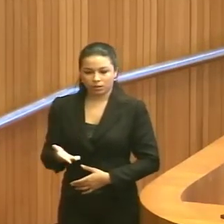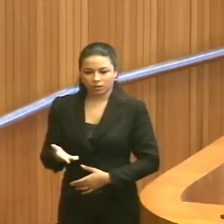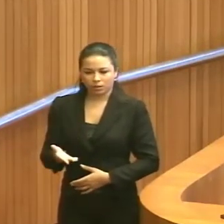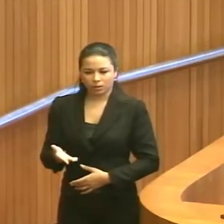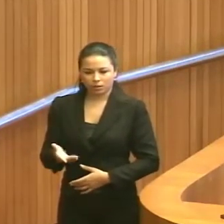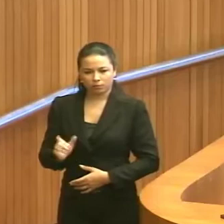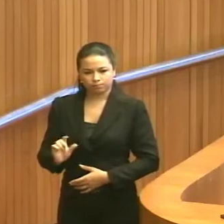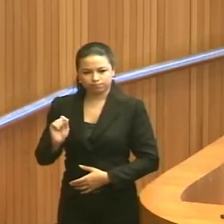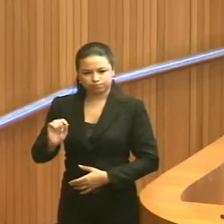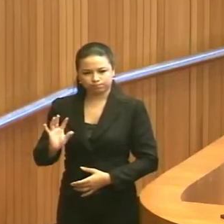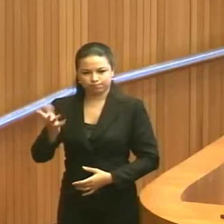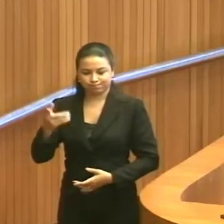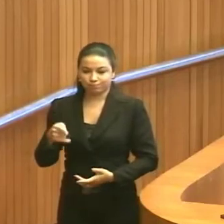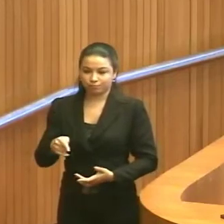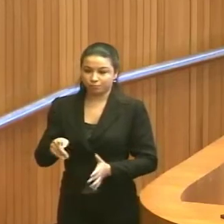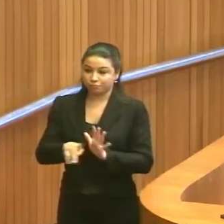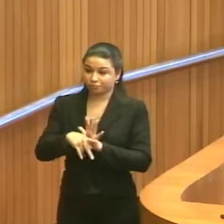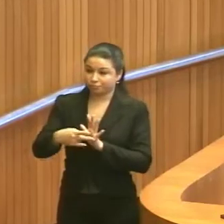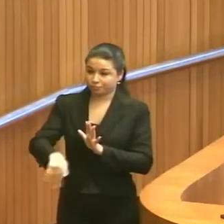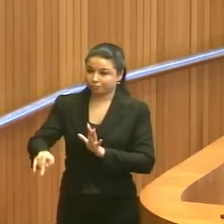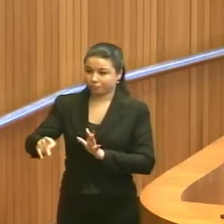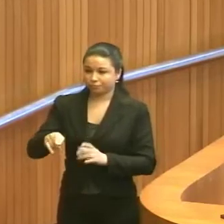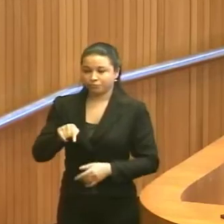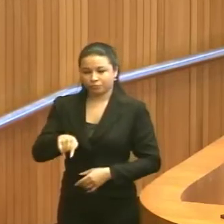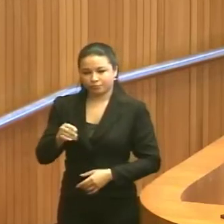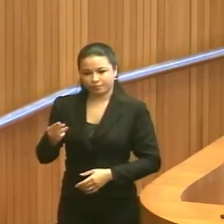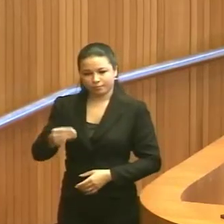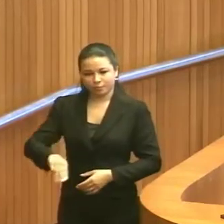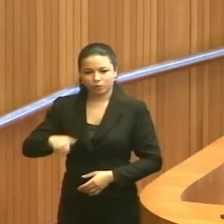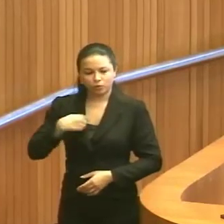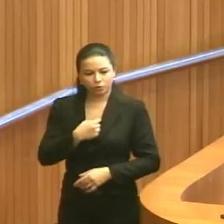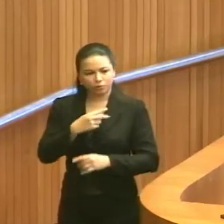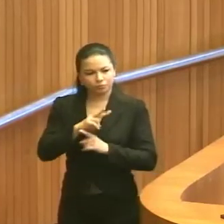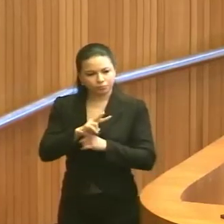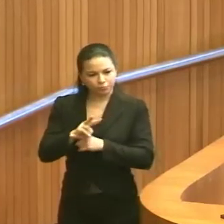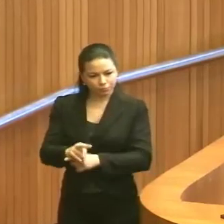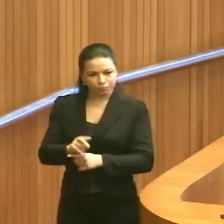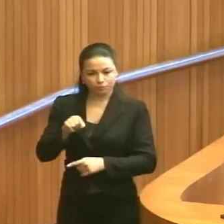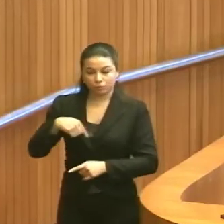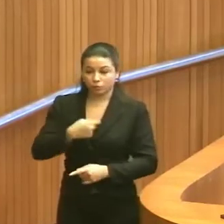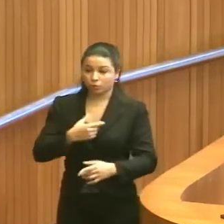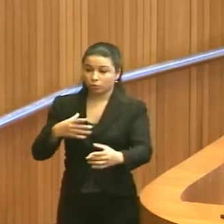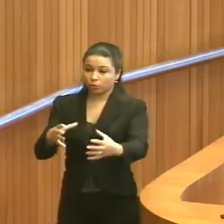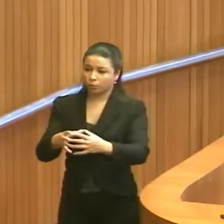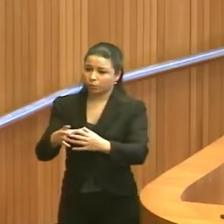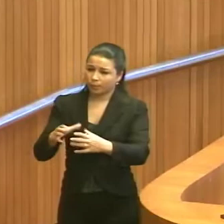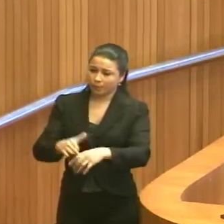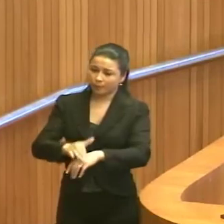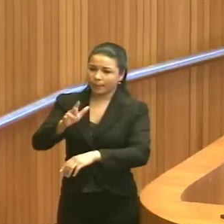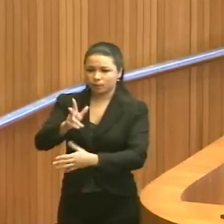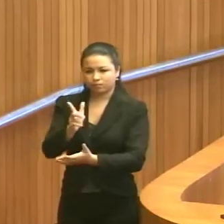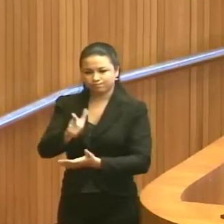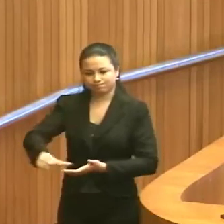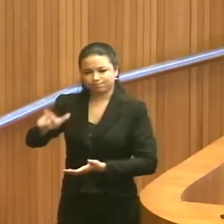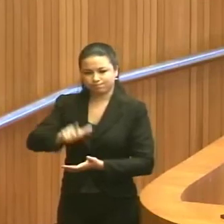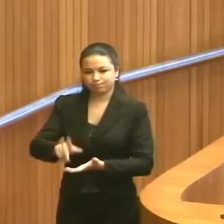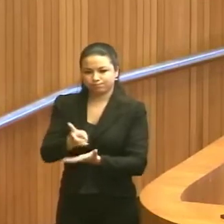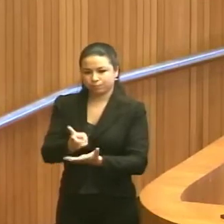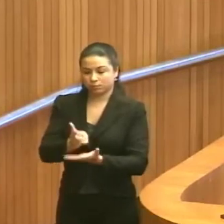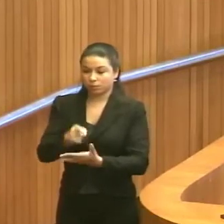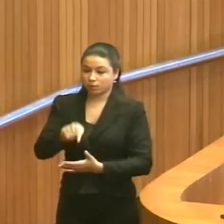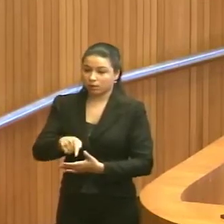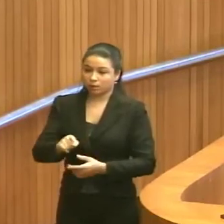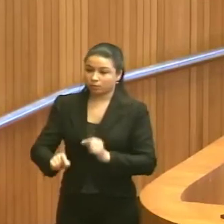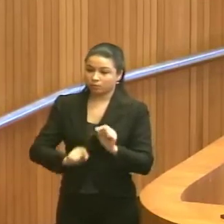presidente, típico do Maranhão. Nós temos acompanhado, na nossa comissão, com muita frequência,